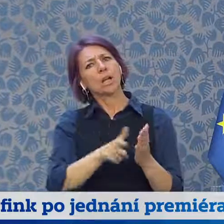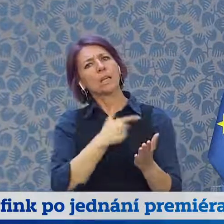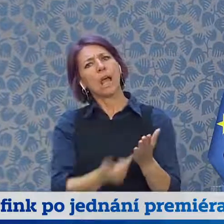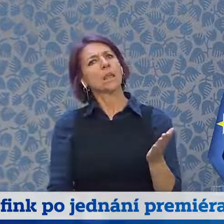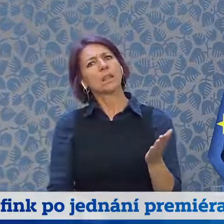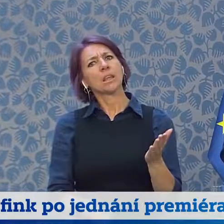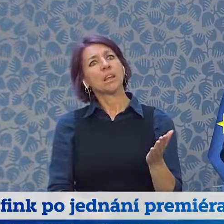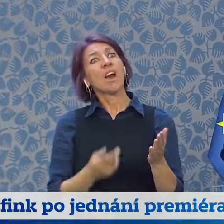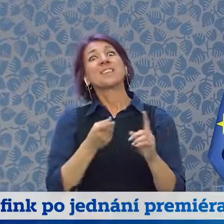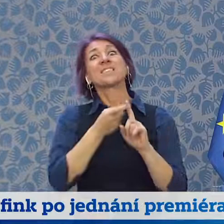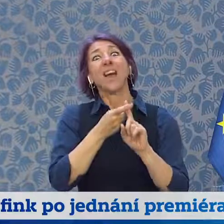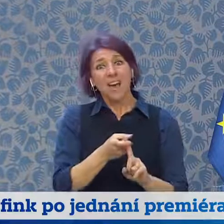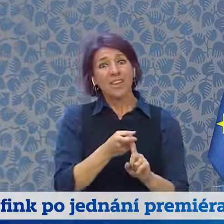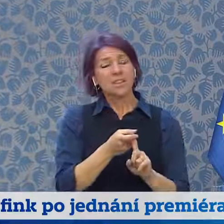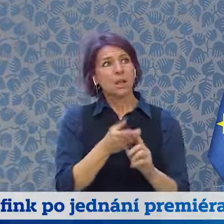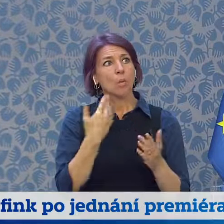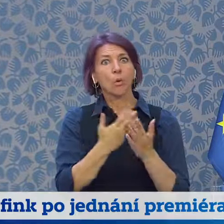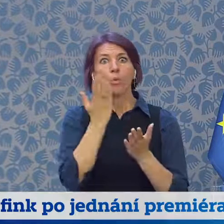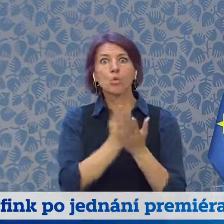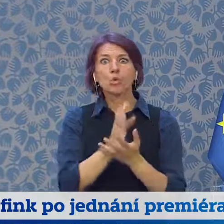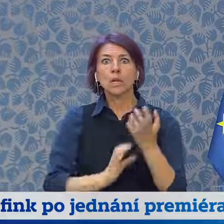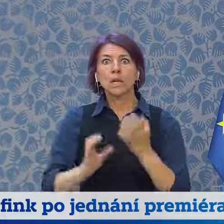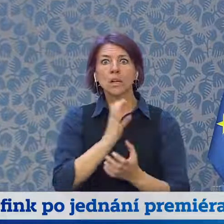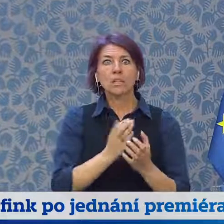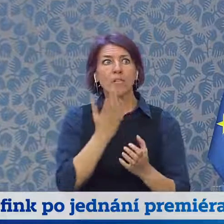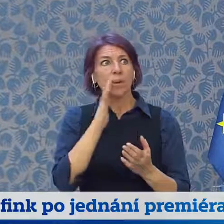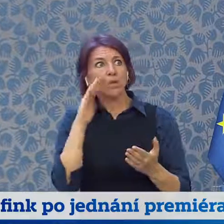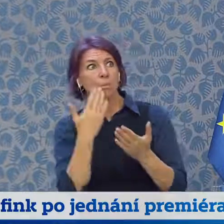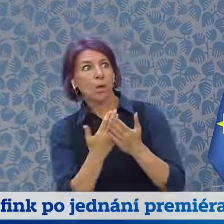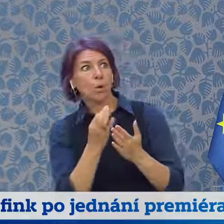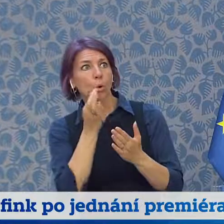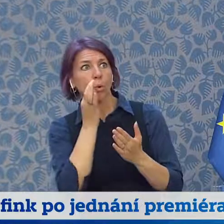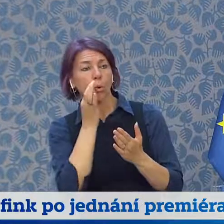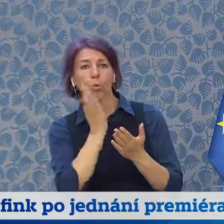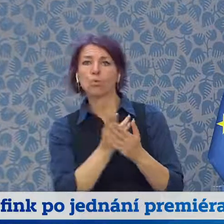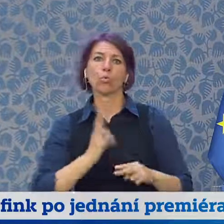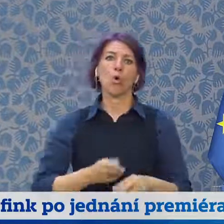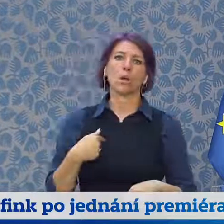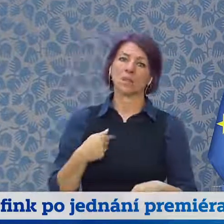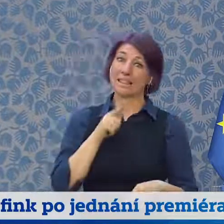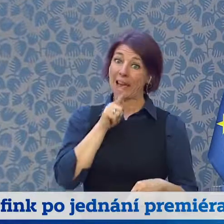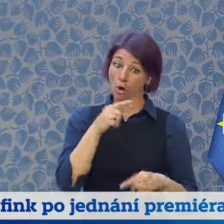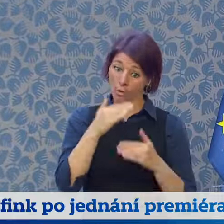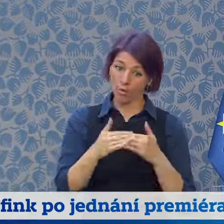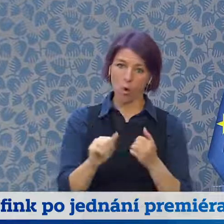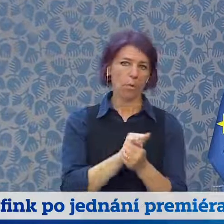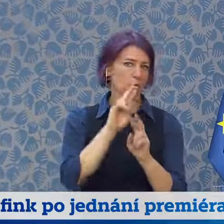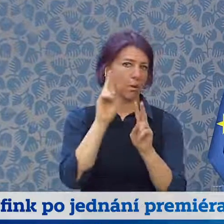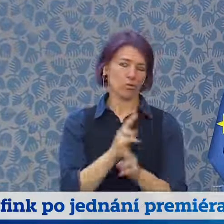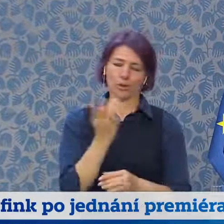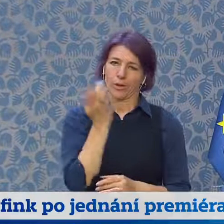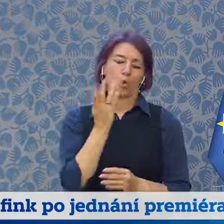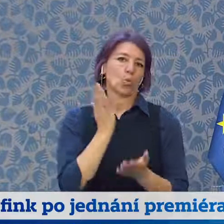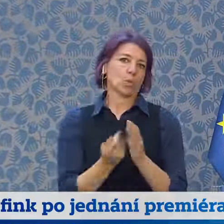kritických chvílích ukazují jako nespolehlivý, anebo, že nemůžeme riskovat, že při nějaké nové